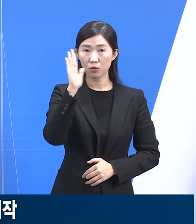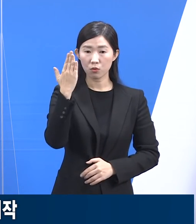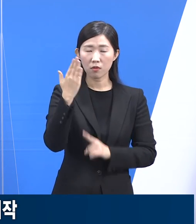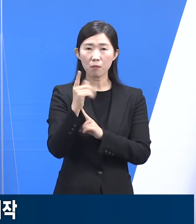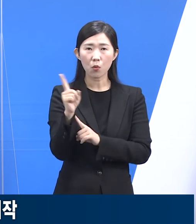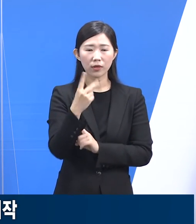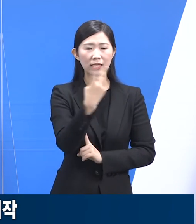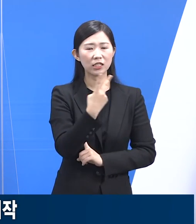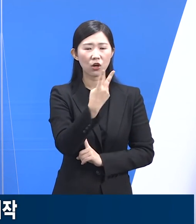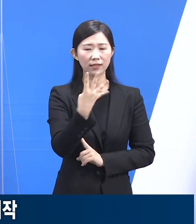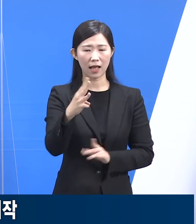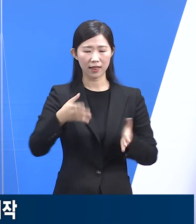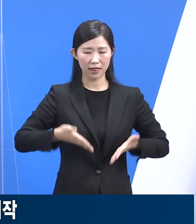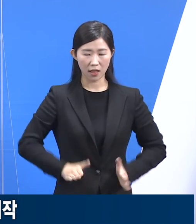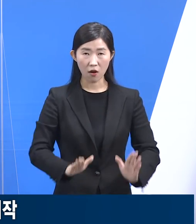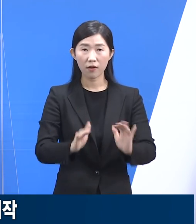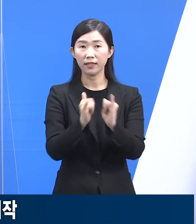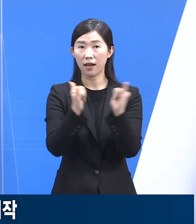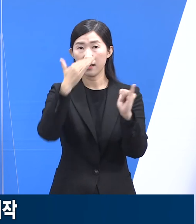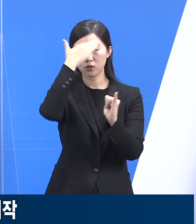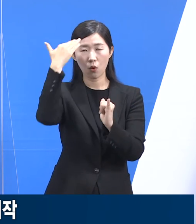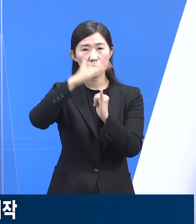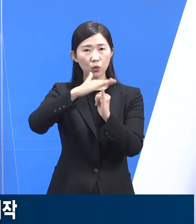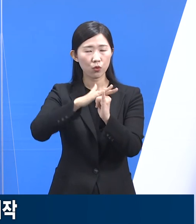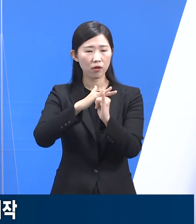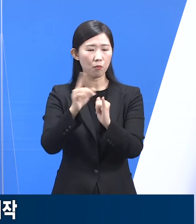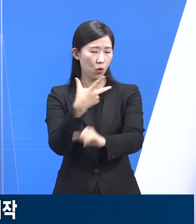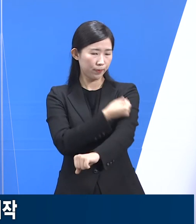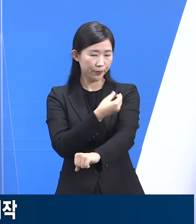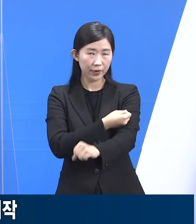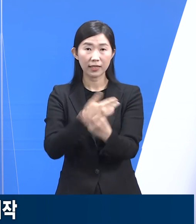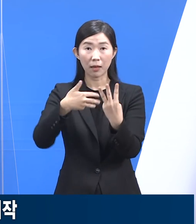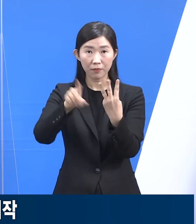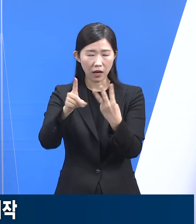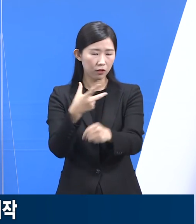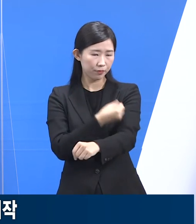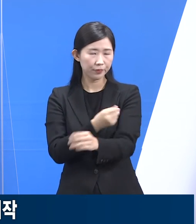청소년 대상 백신 3차 접종도 시작되었습니다.